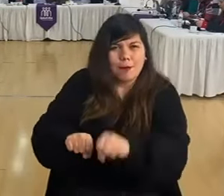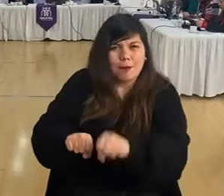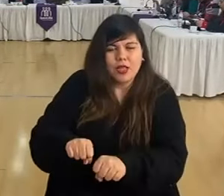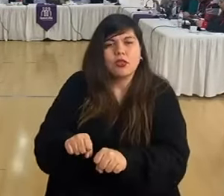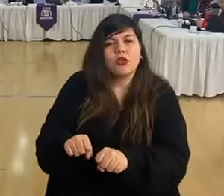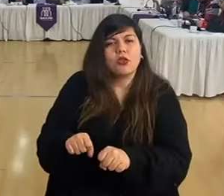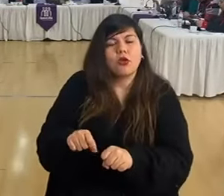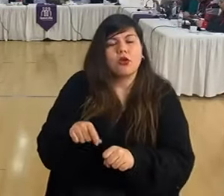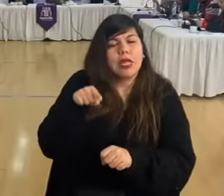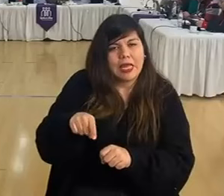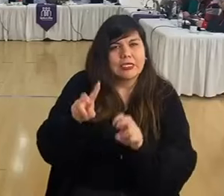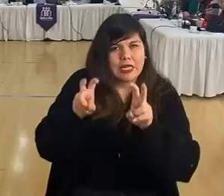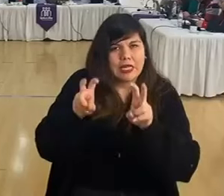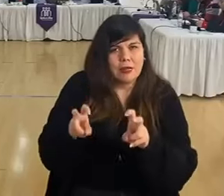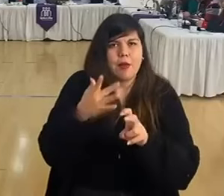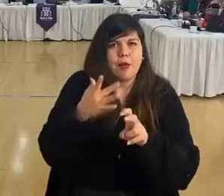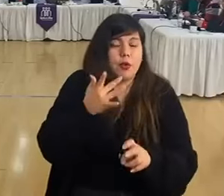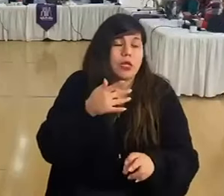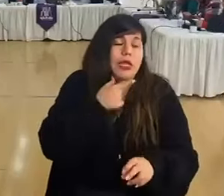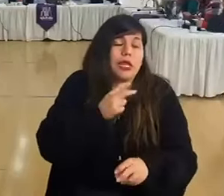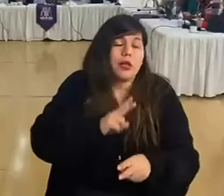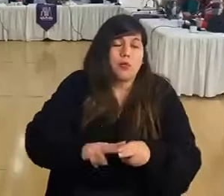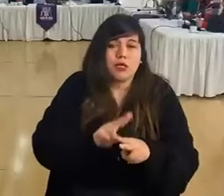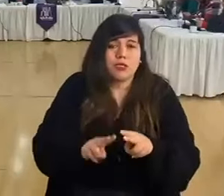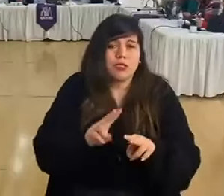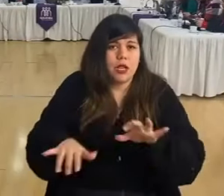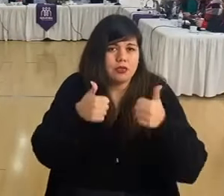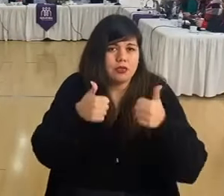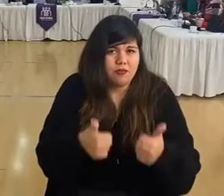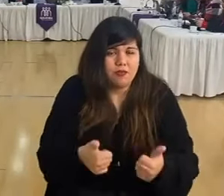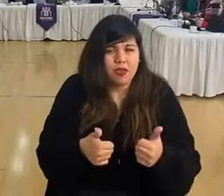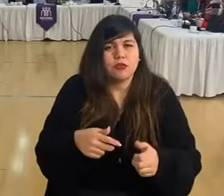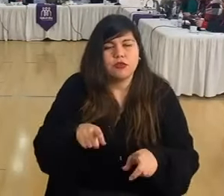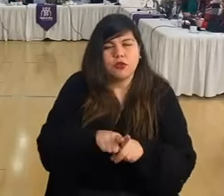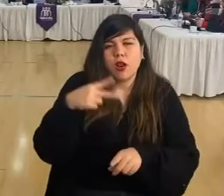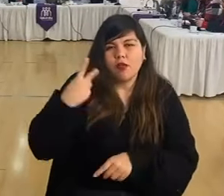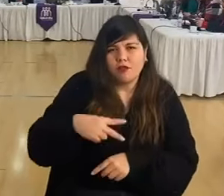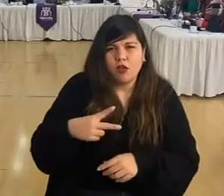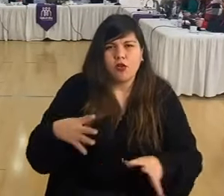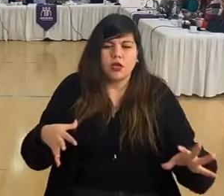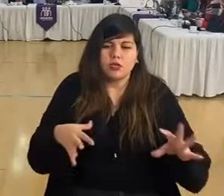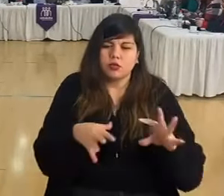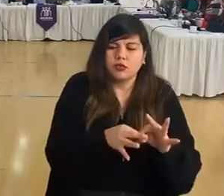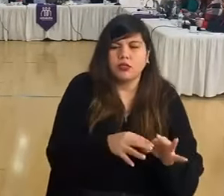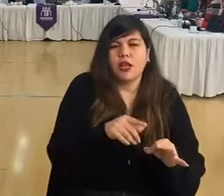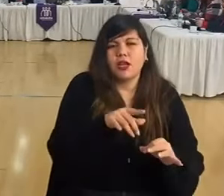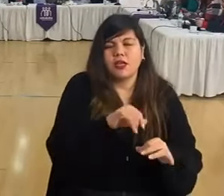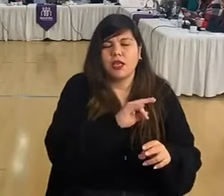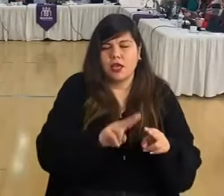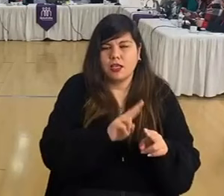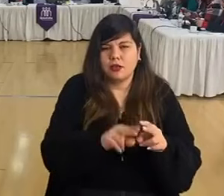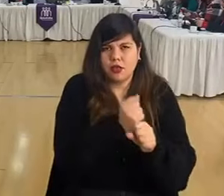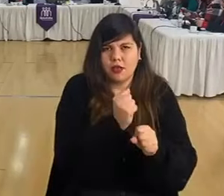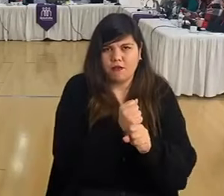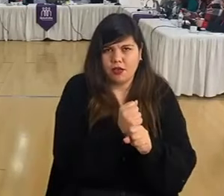realmente querer hacer las cosas. Así que yo valoro mucho eso también a Social que ha estado haciendo ese trabajo.